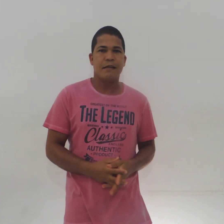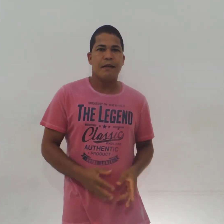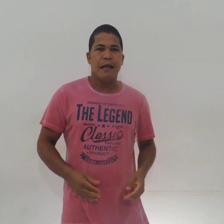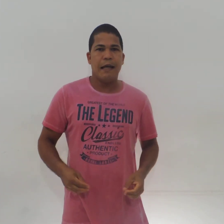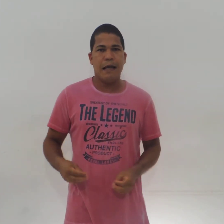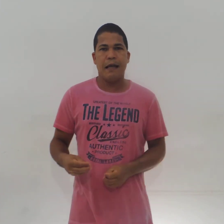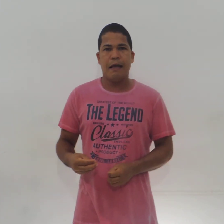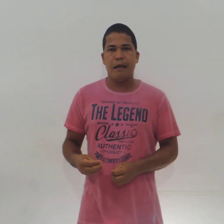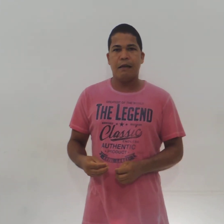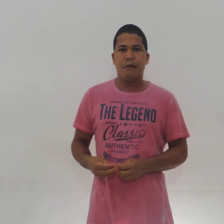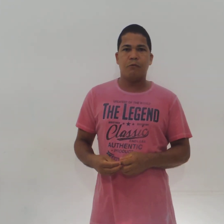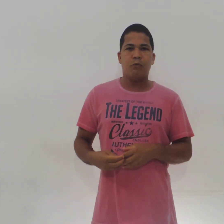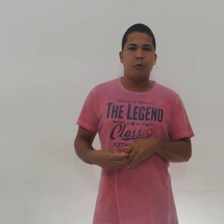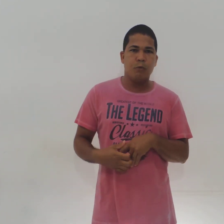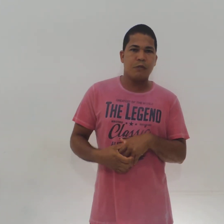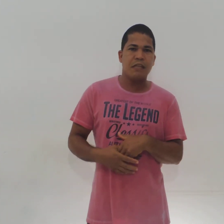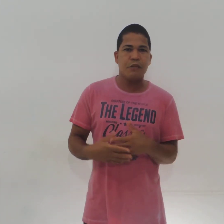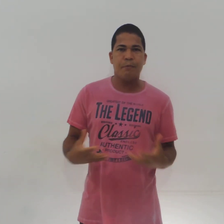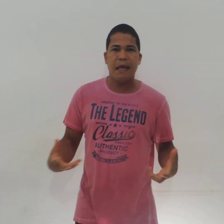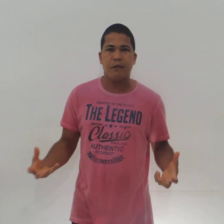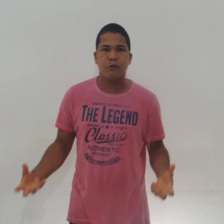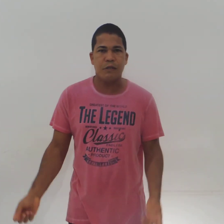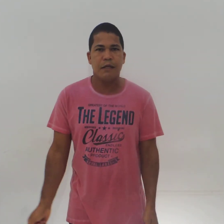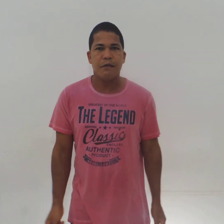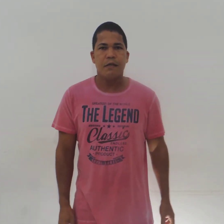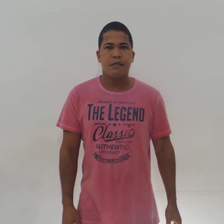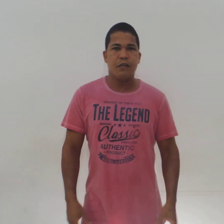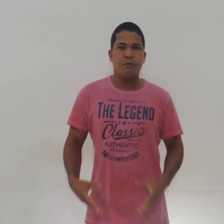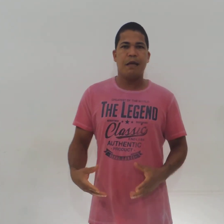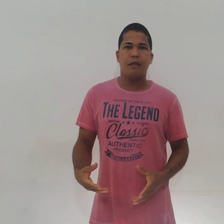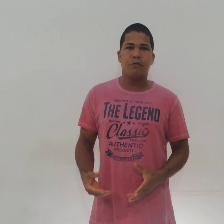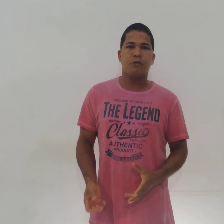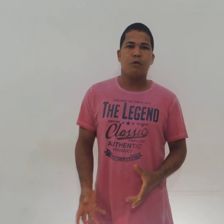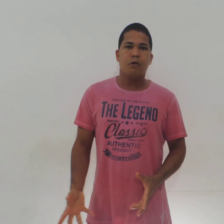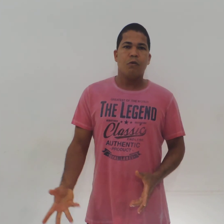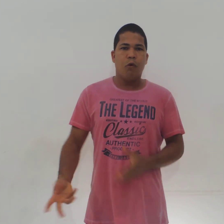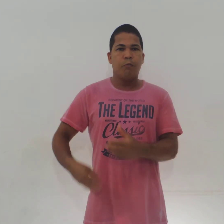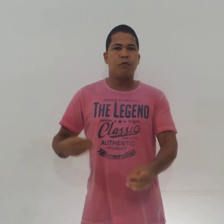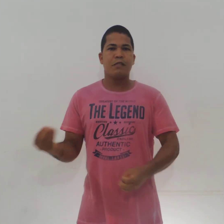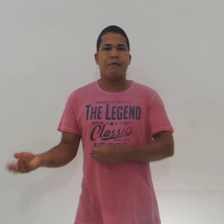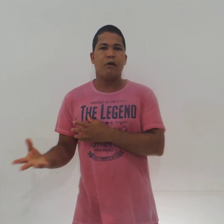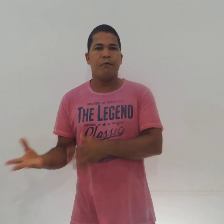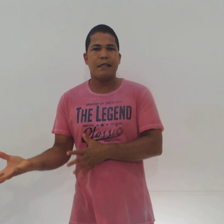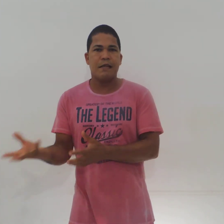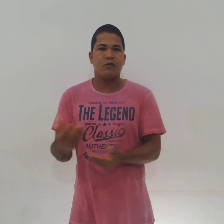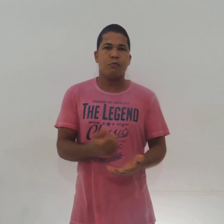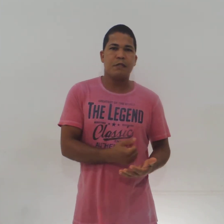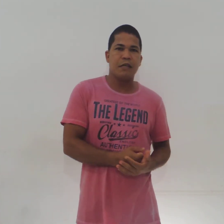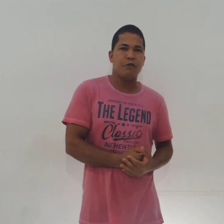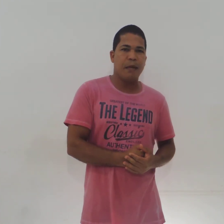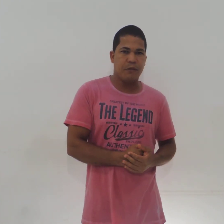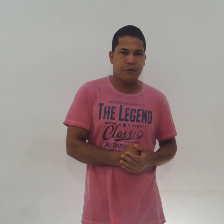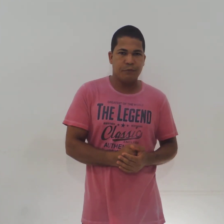sentimentos, sentimentos, como você vai conversar sobre sentimentos.